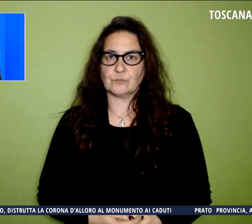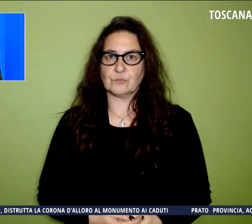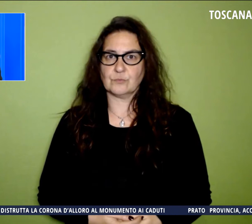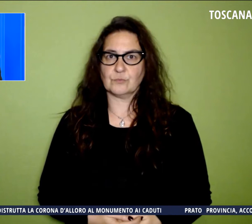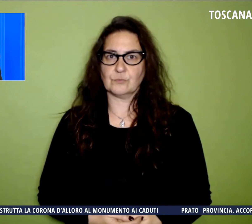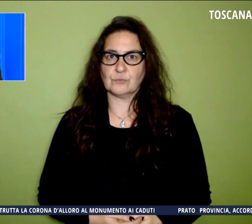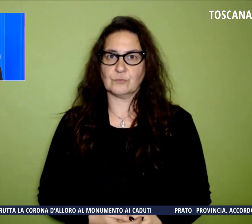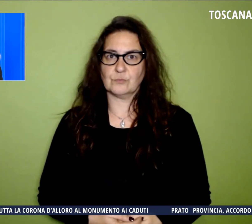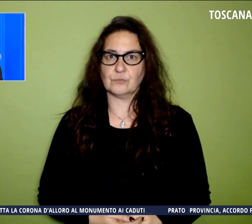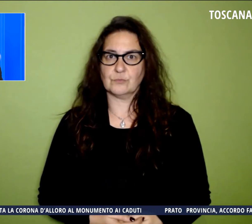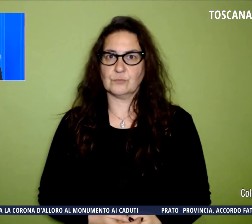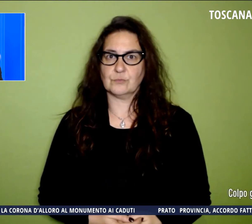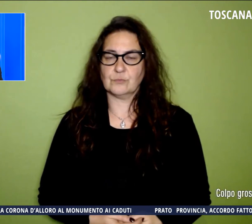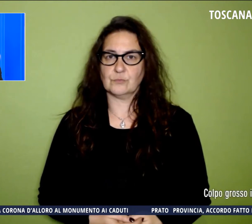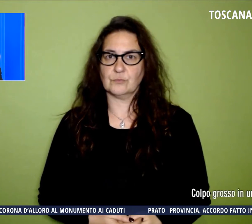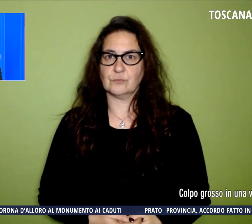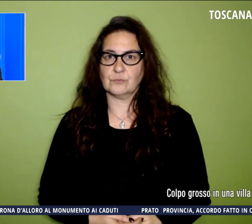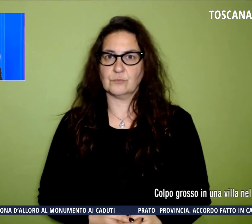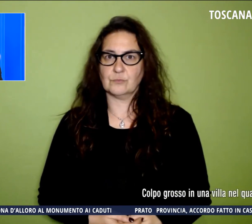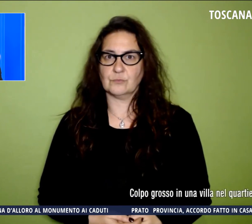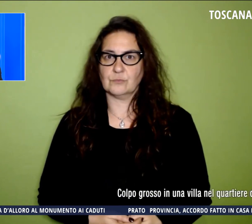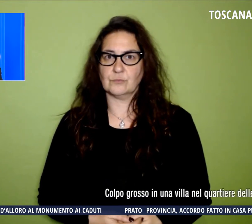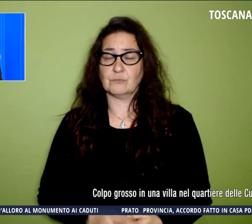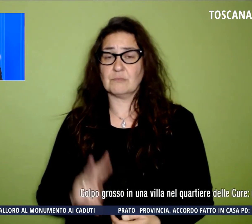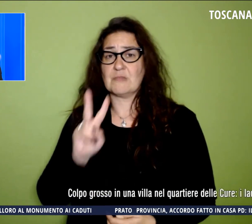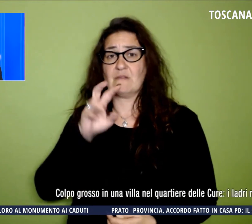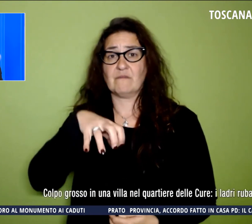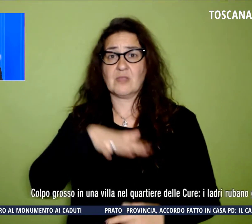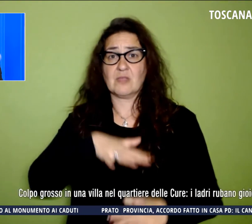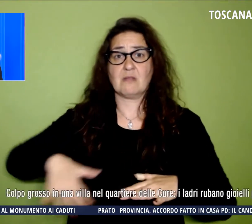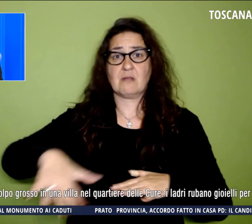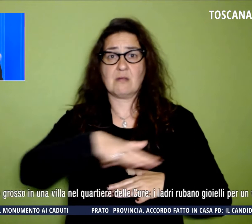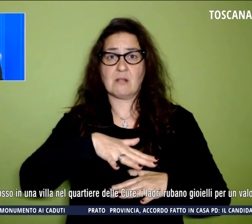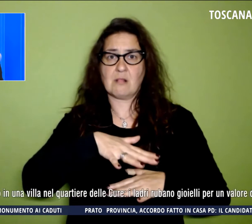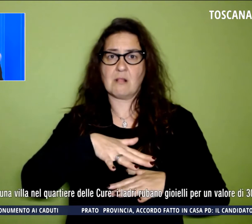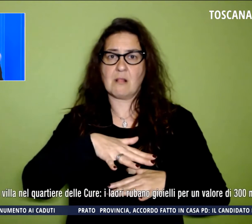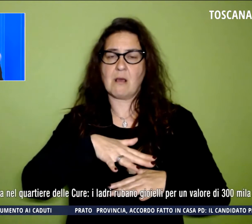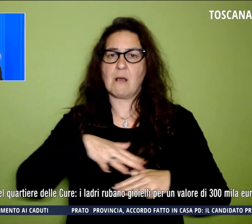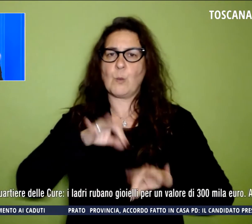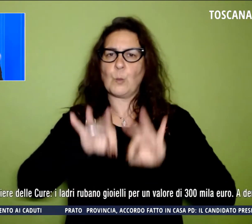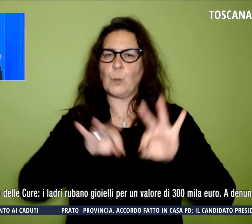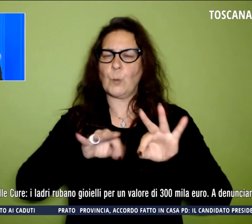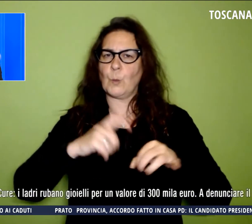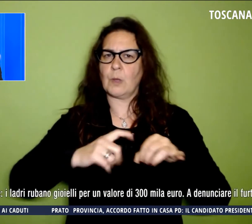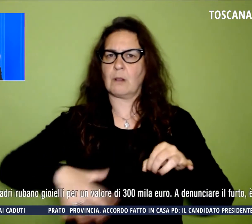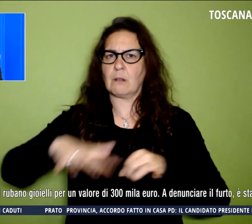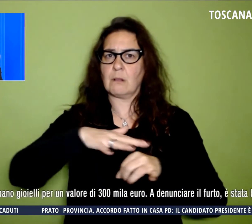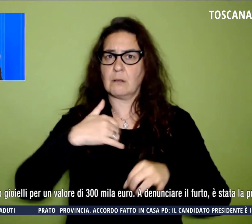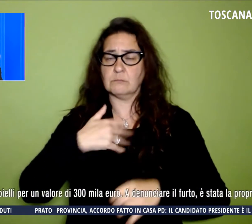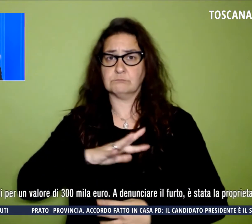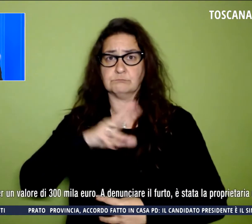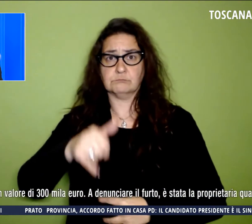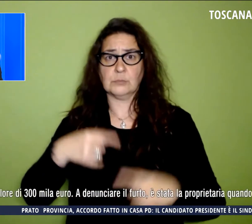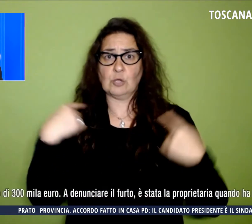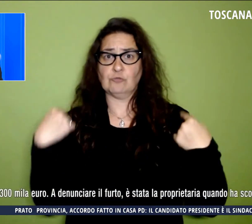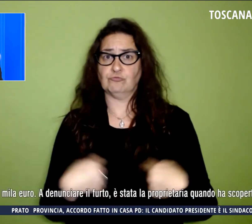Colpo grosso in una villa nel quartiere delle cure a Firenze. I ladri hanno rubato gioielli per un